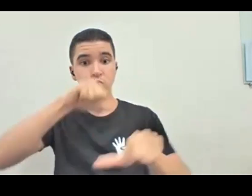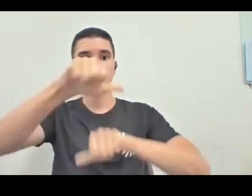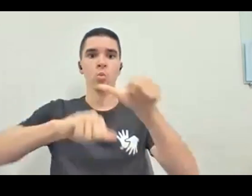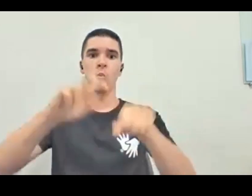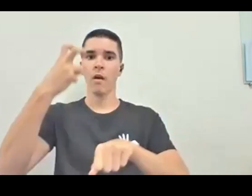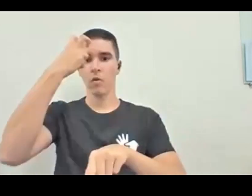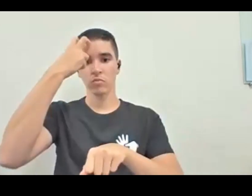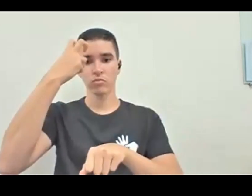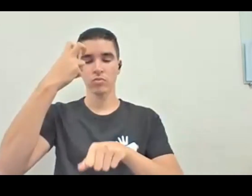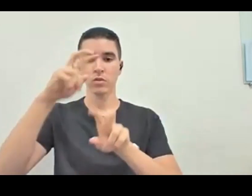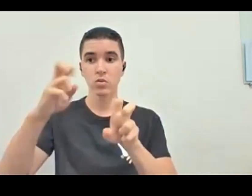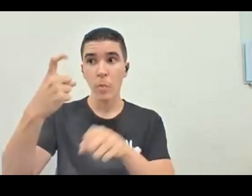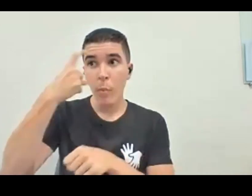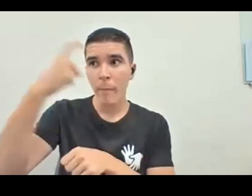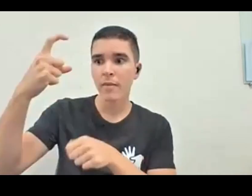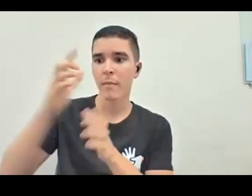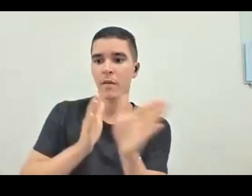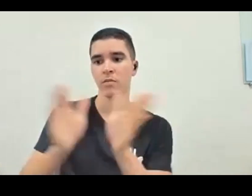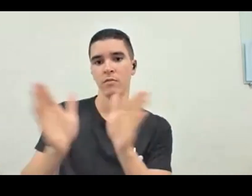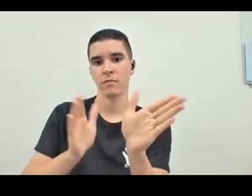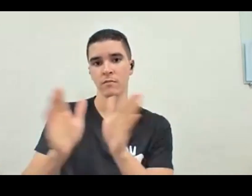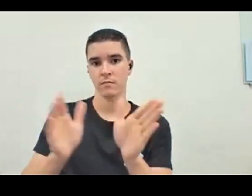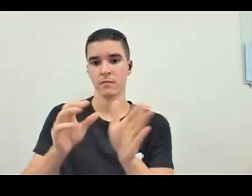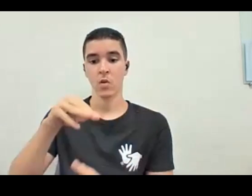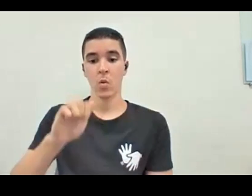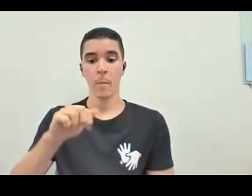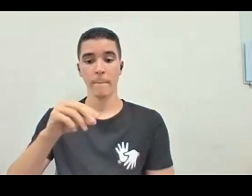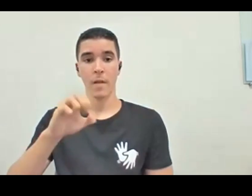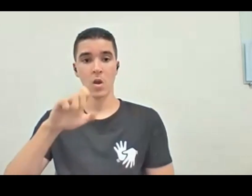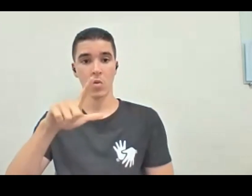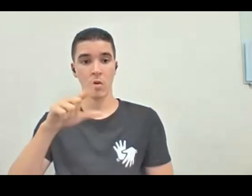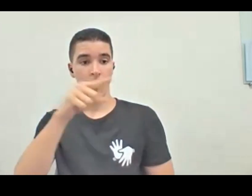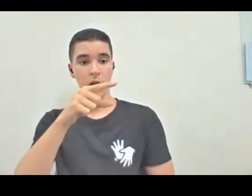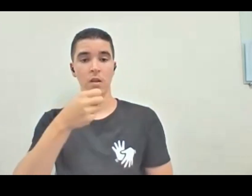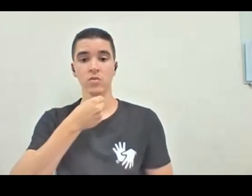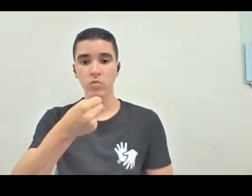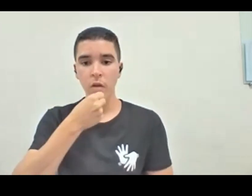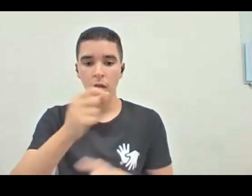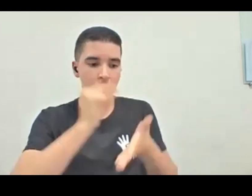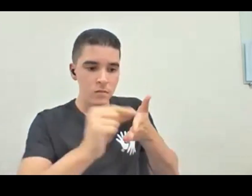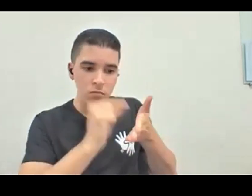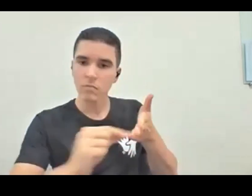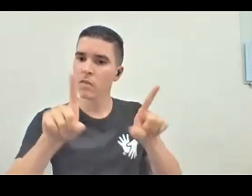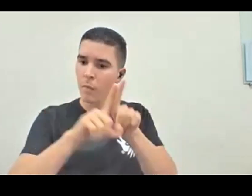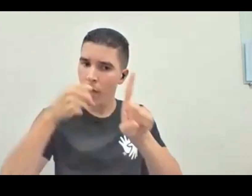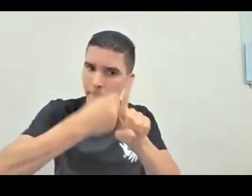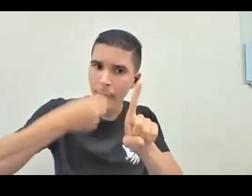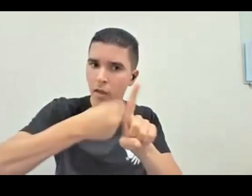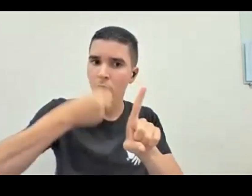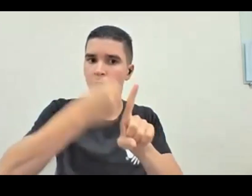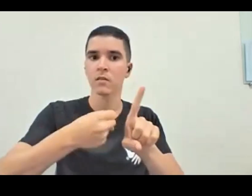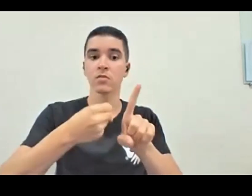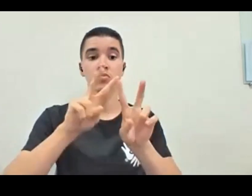Manuel trouxe a questão pra você. O Manuel, ele é jornalista, ele é escritor, ele é militante, né? Pela